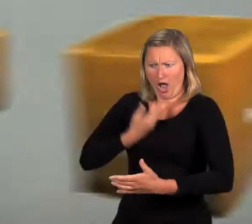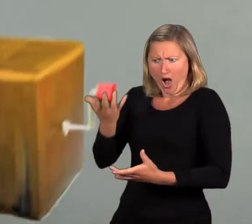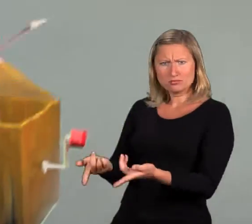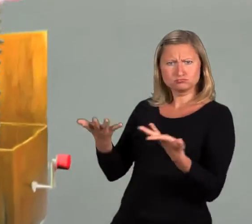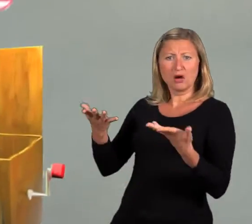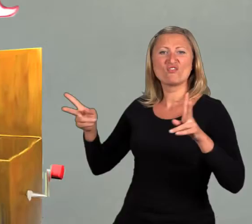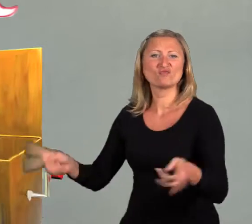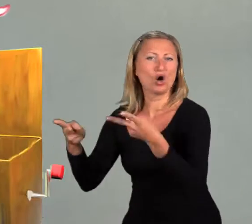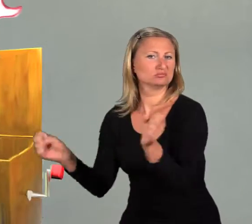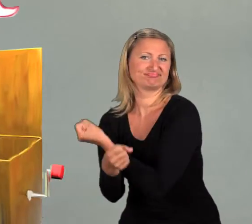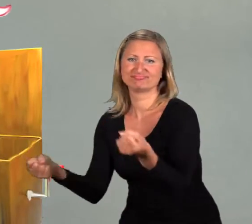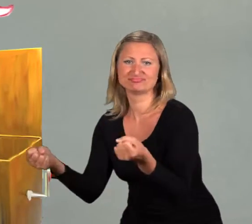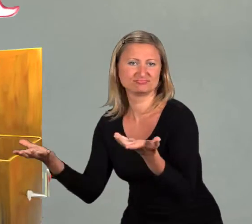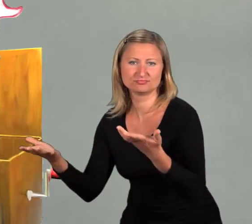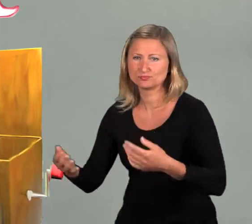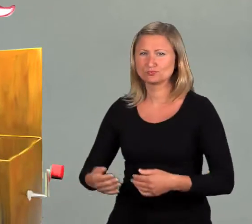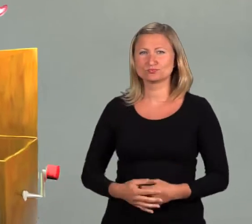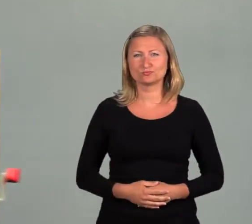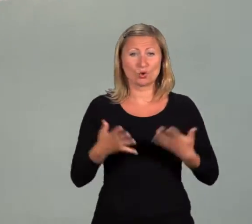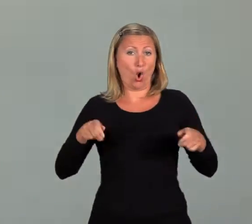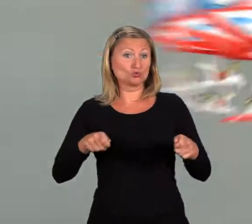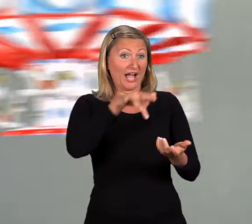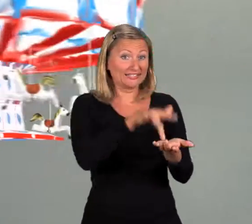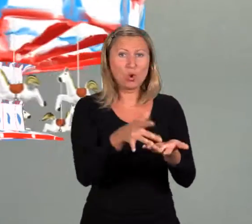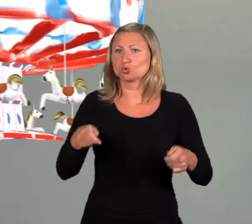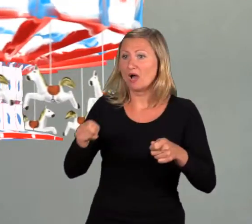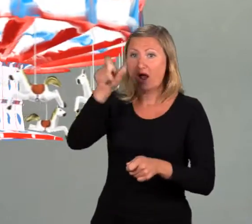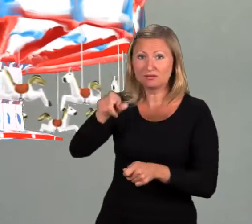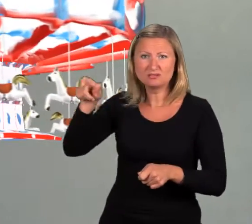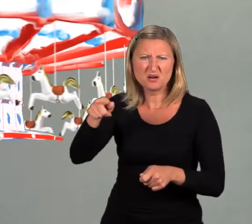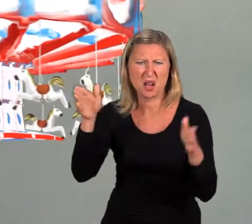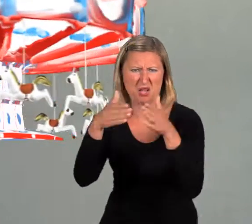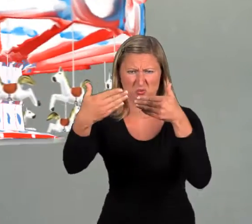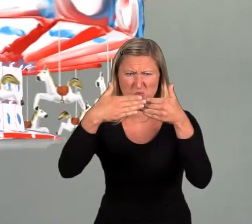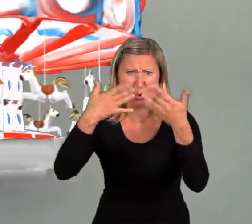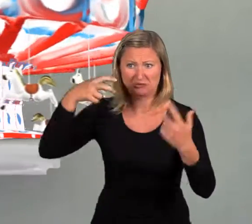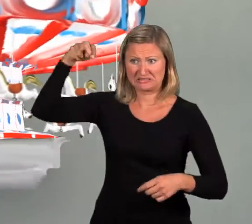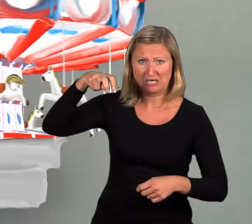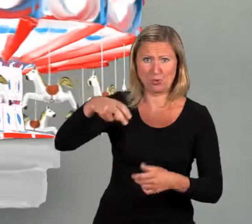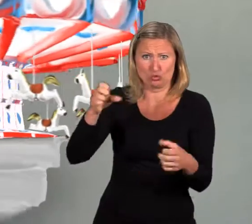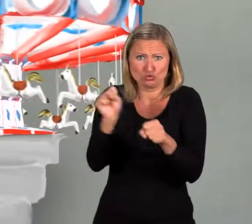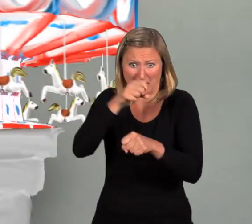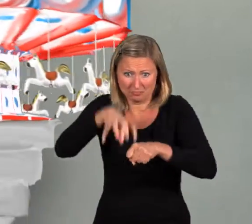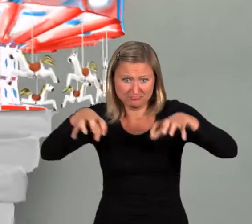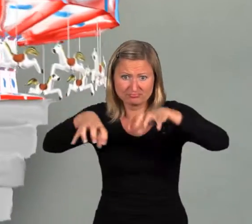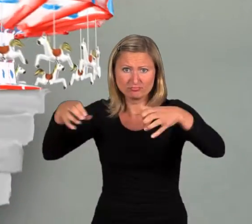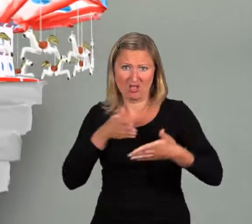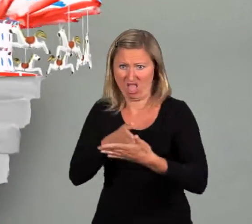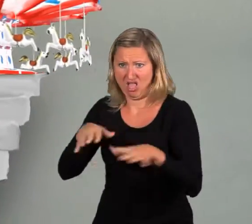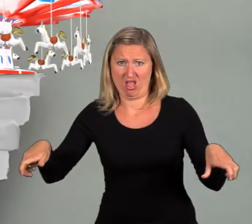deren Talente nicht ausreichend gefördert werden Rollstuhlfahrerinnen und Rollstuhlfahrerinnen die ständig auf schmale Türen, Treppen oder